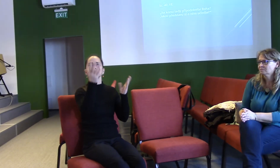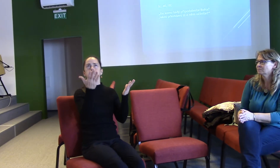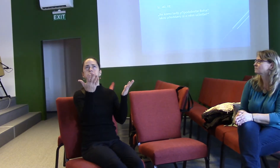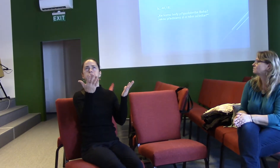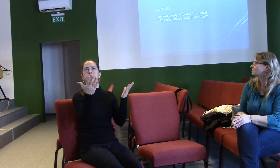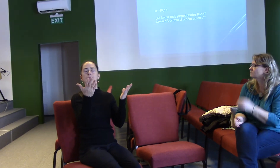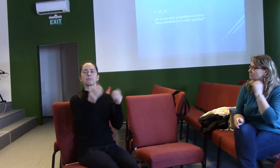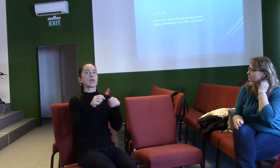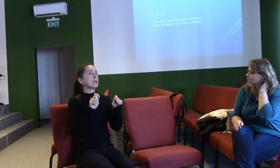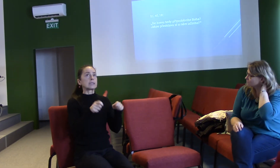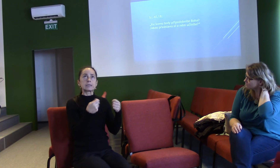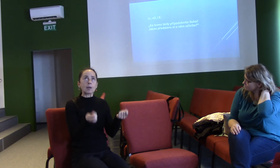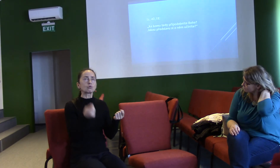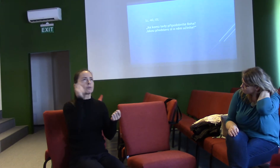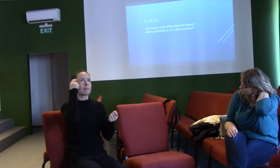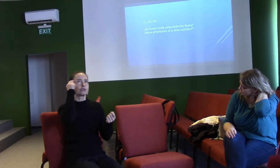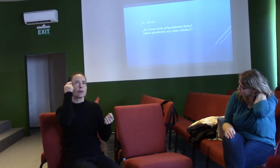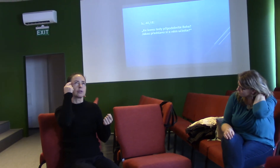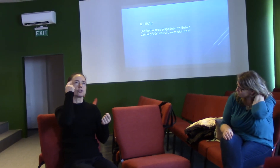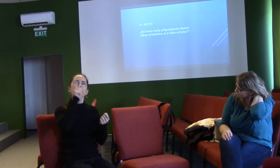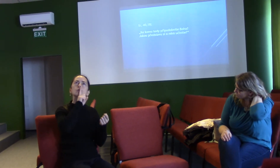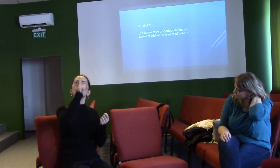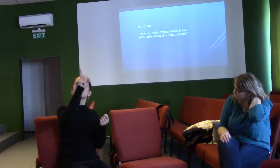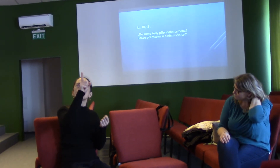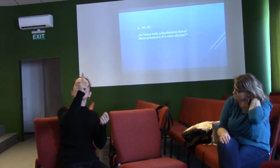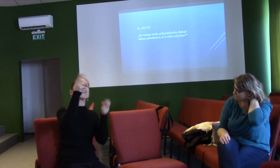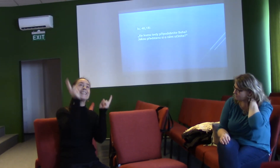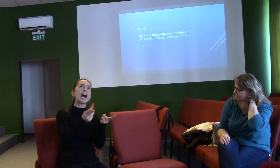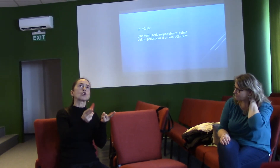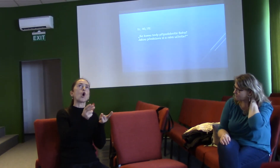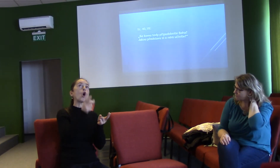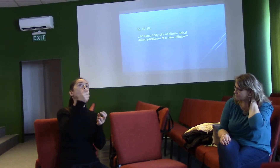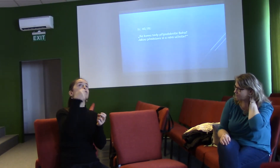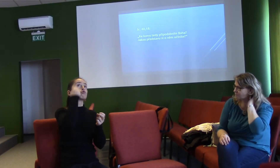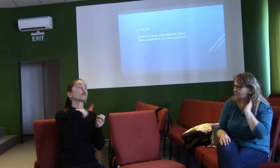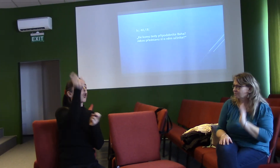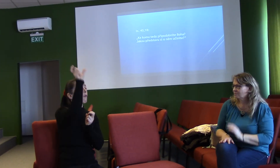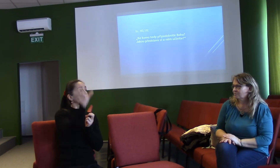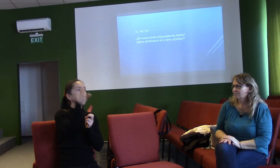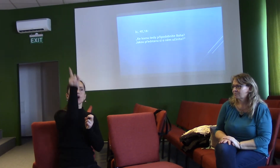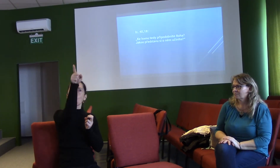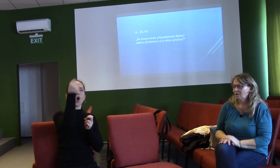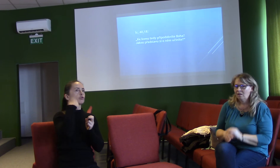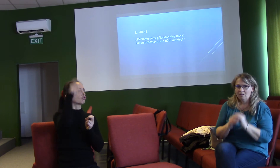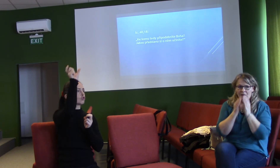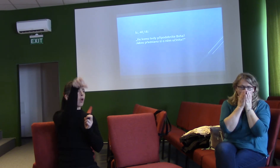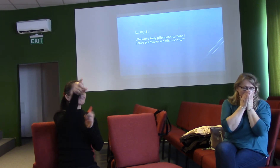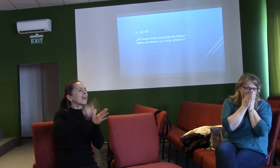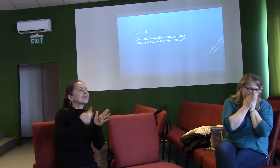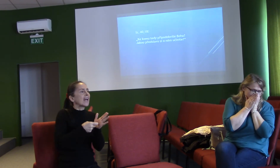Nemůžeme o Bohu přemýšlet jako o člověku. Bůh není člověk. Byli jsme stvořeni k obrazu Božímu a nesmíme si